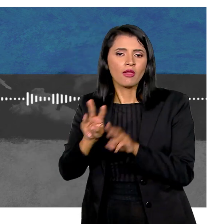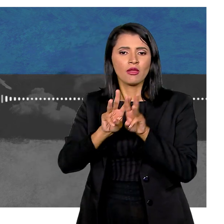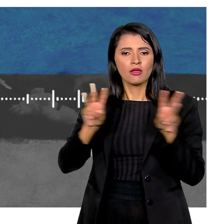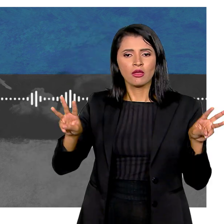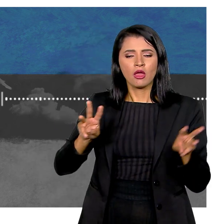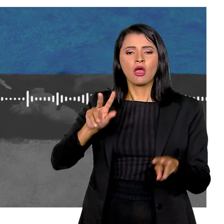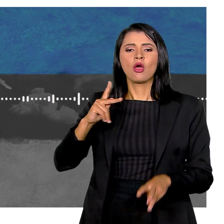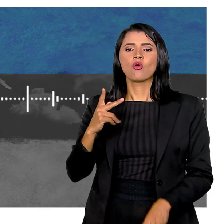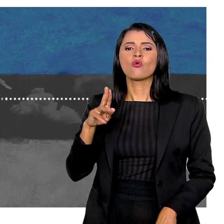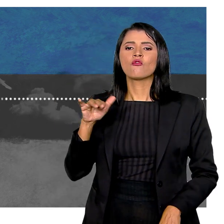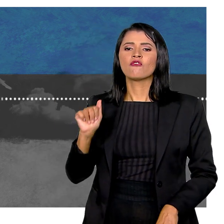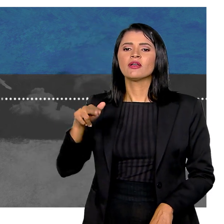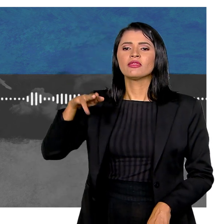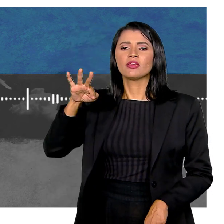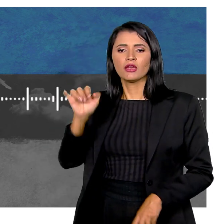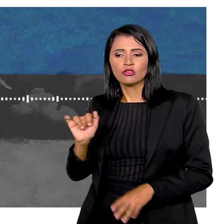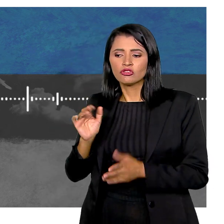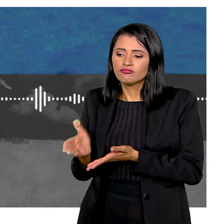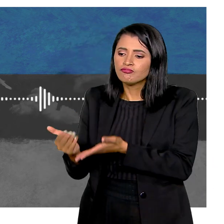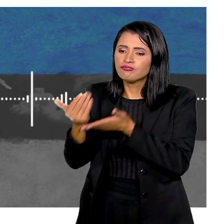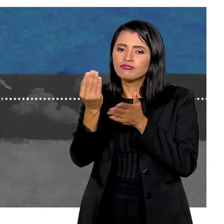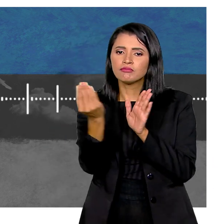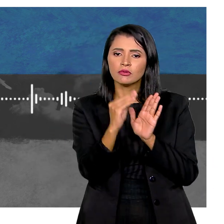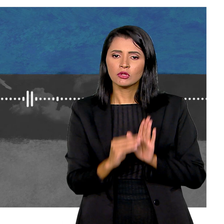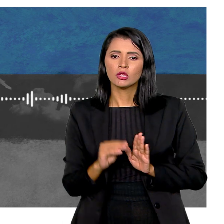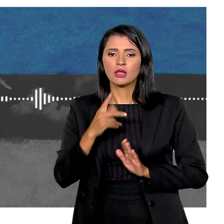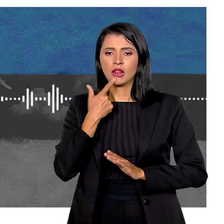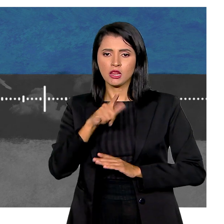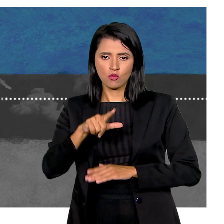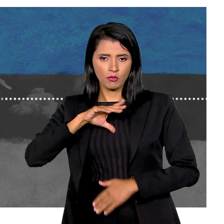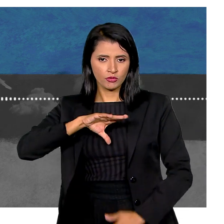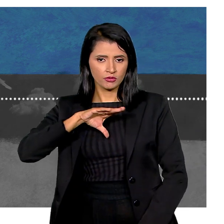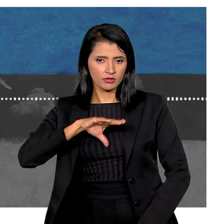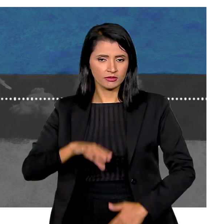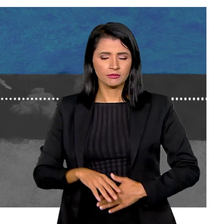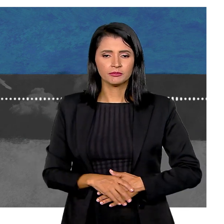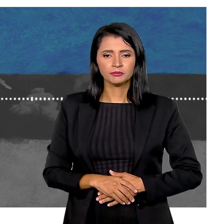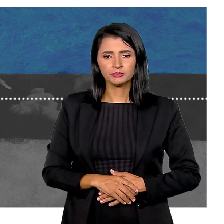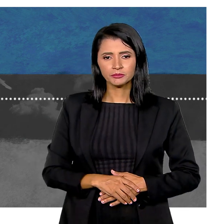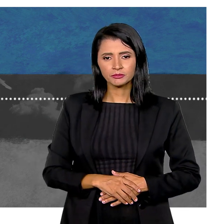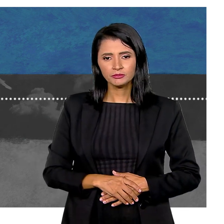consultar no portal Orfanet Que cataloga essas definições já em português